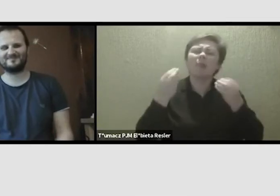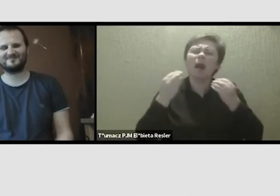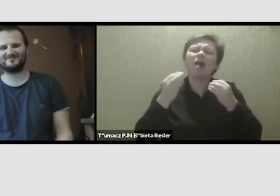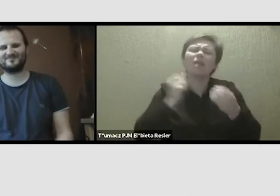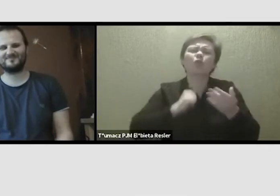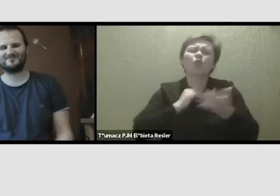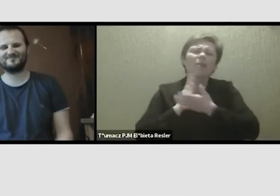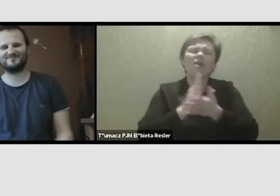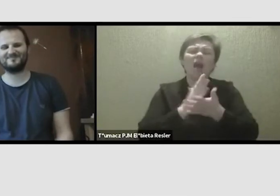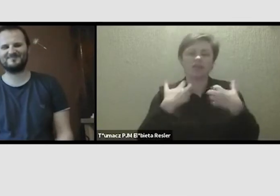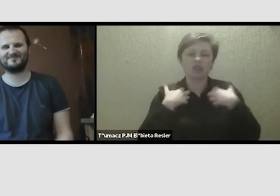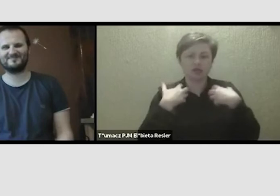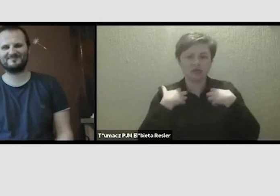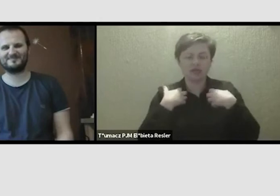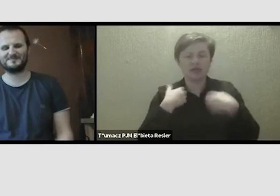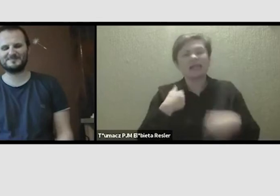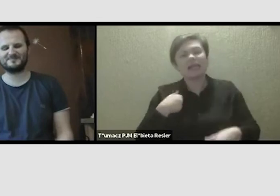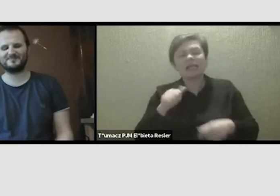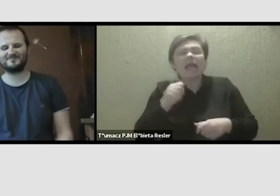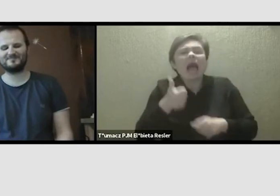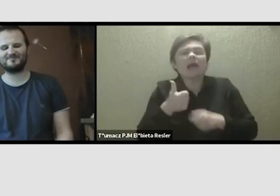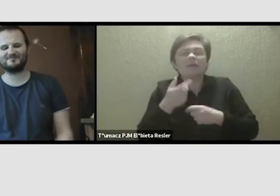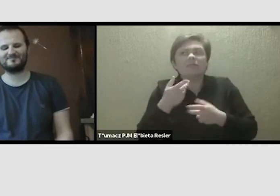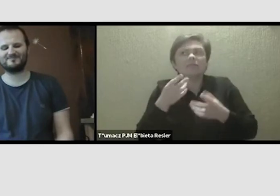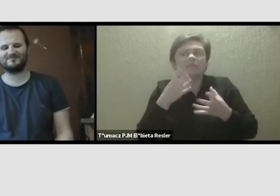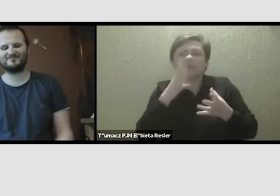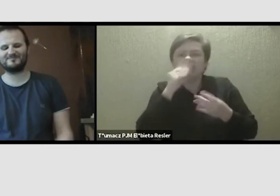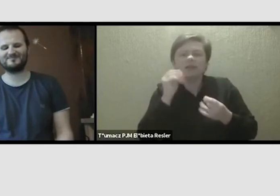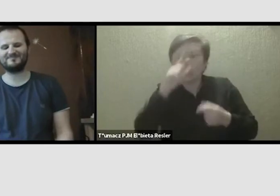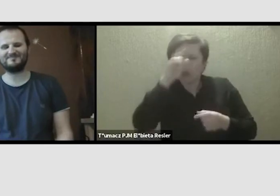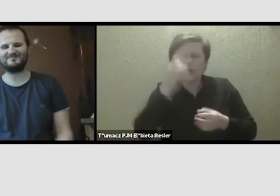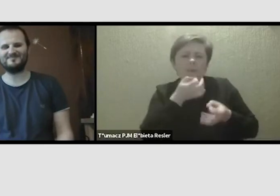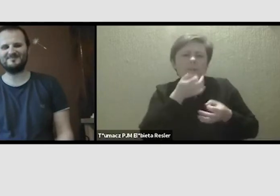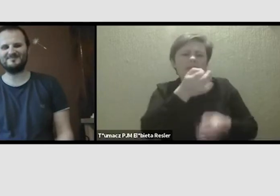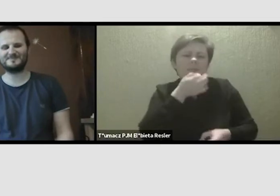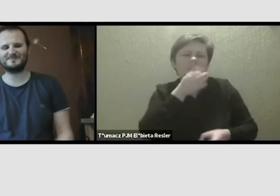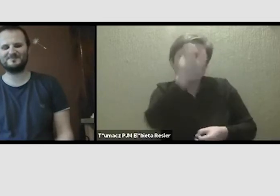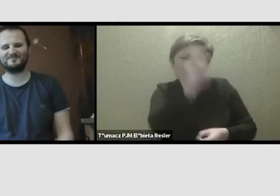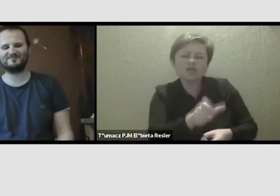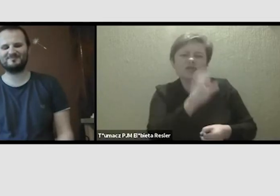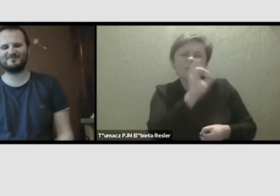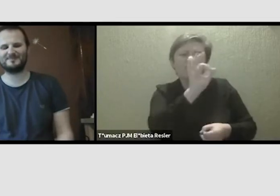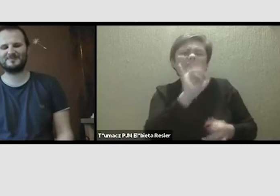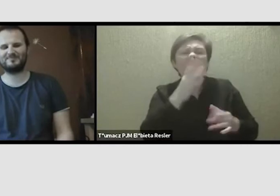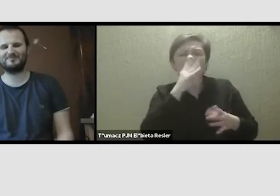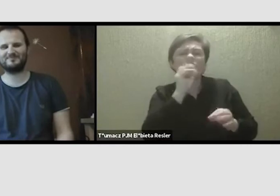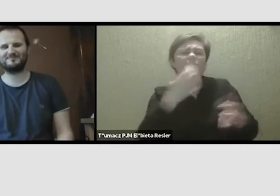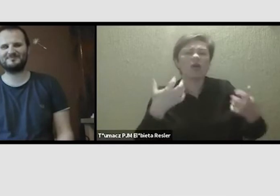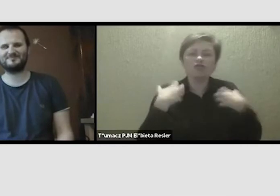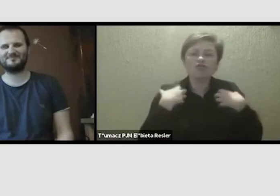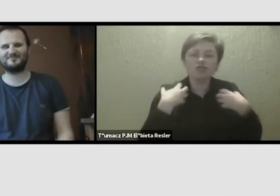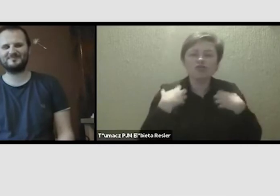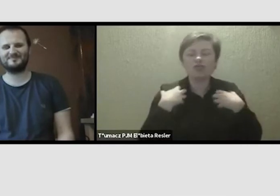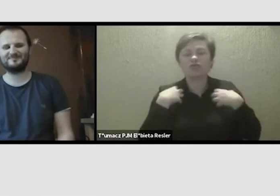Chciałam zapytać, jak jest z ciekawością? Jak ktoś dopytuje o szczegóły waszego funkcjonowania i życia?